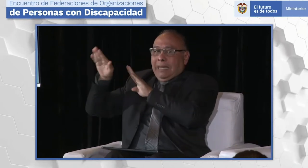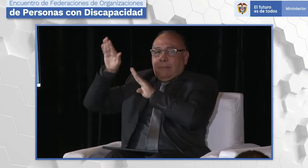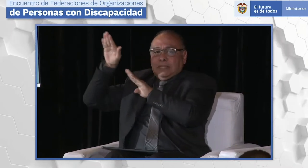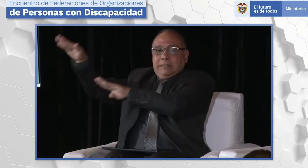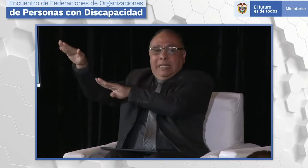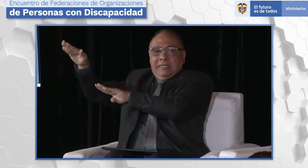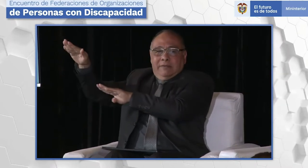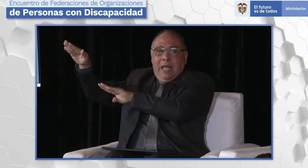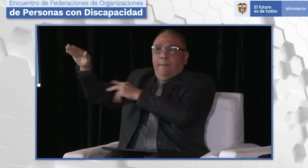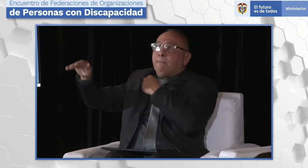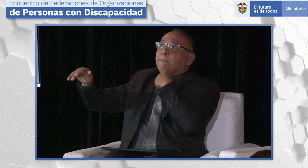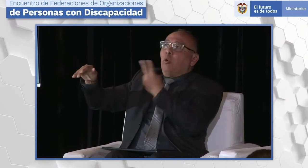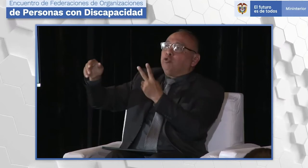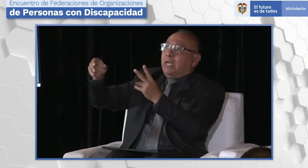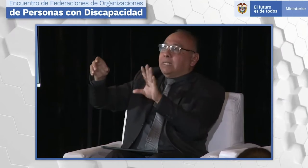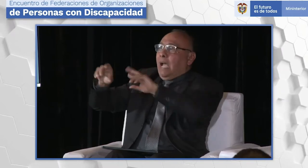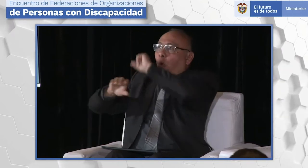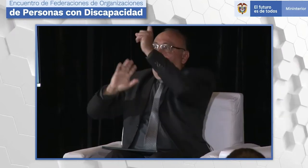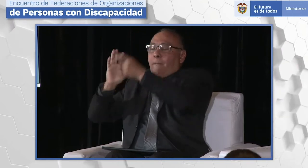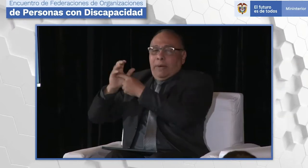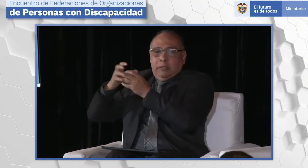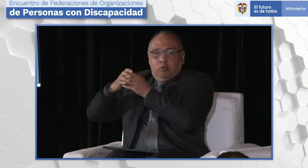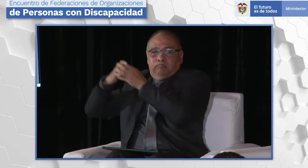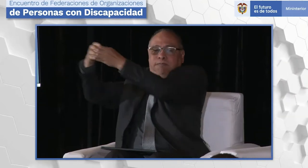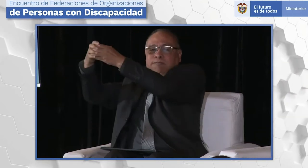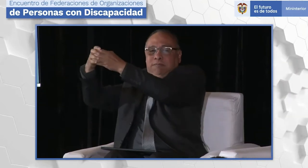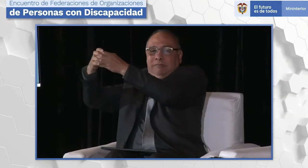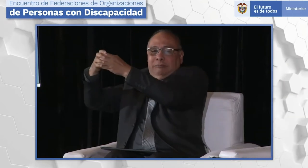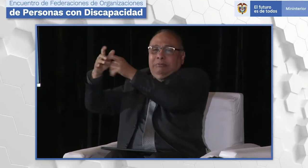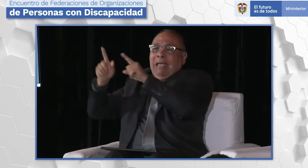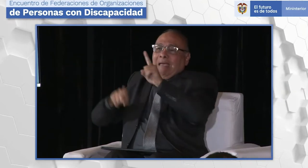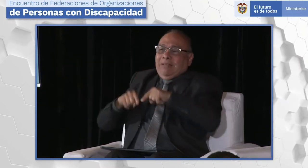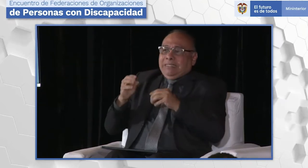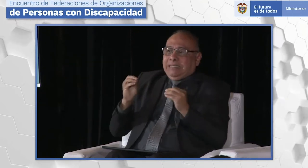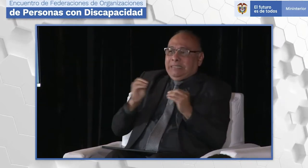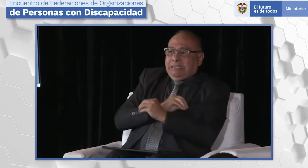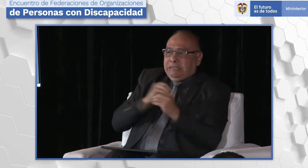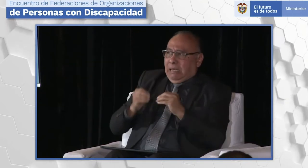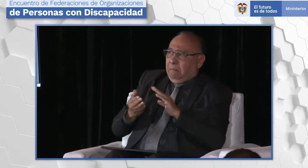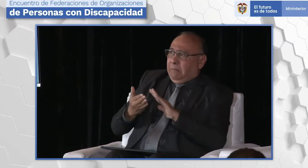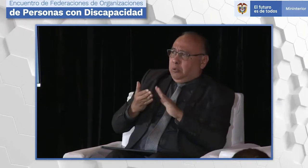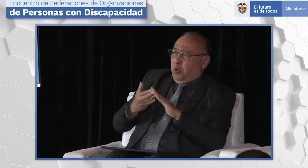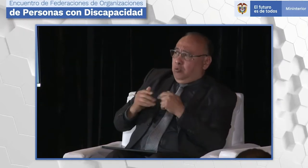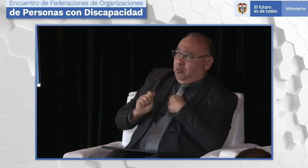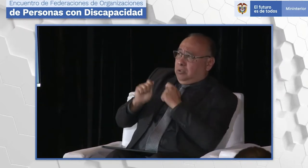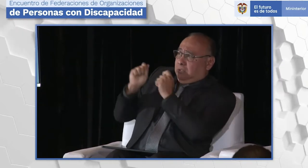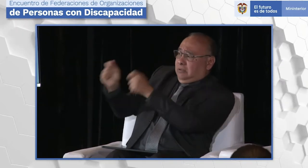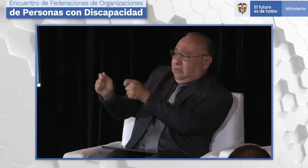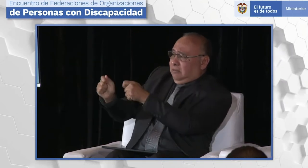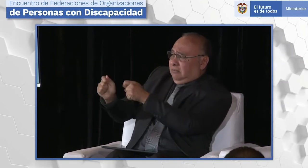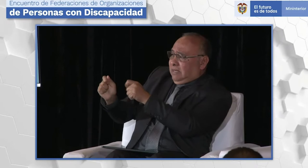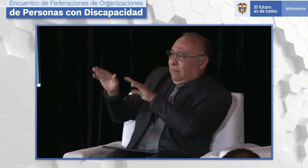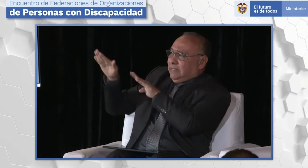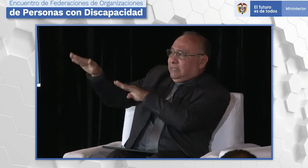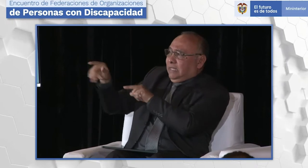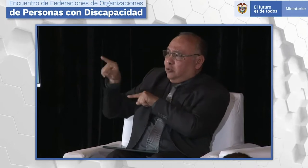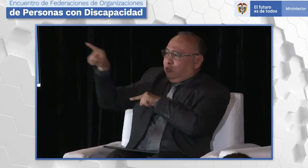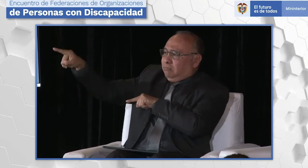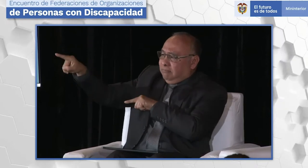su población tiene unas necesidades propias y él tiene que generar una representatividad propia de su colectivo. Entonces, si nosotros nos vamos